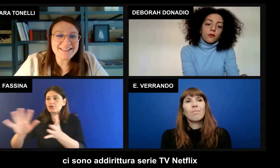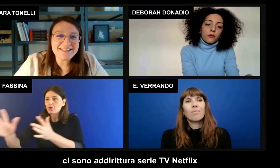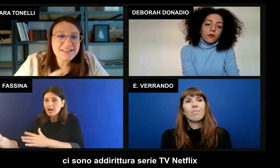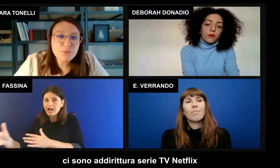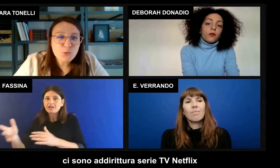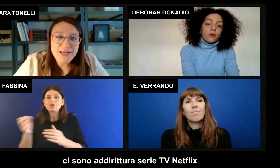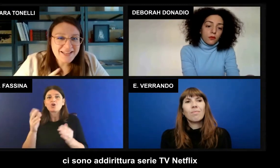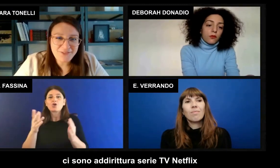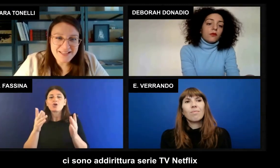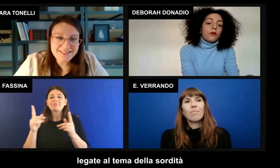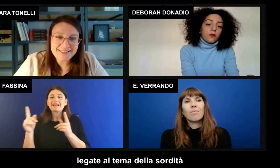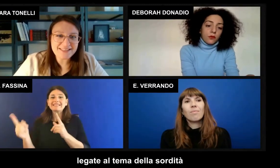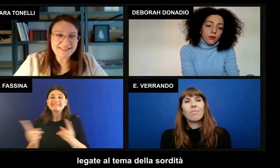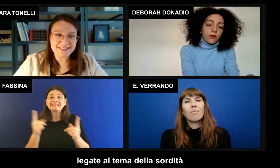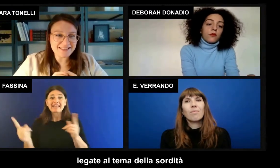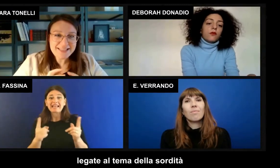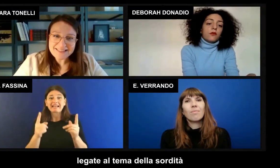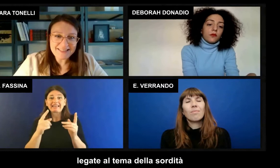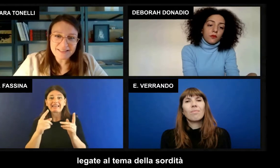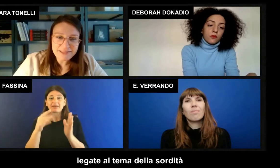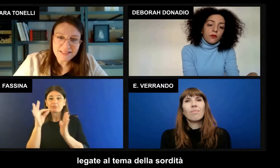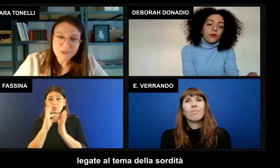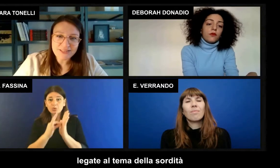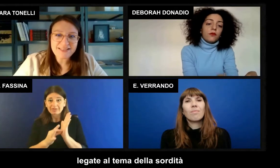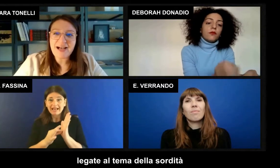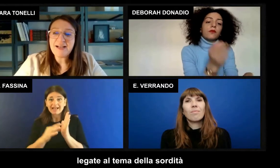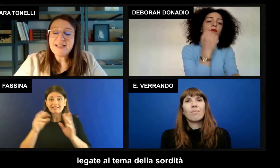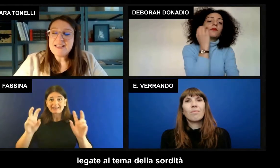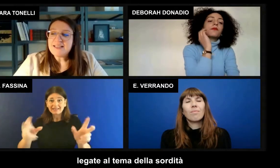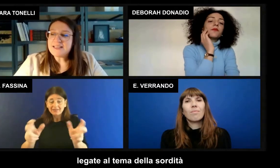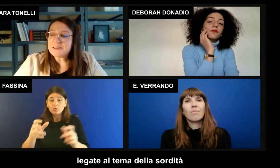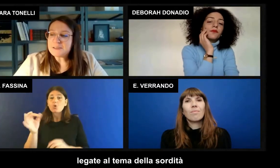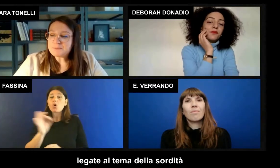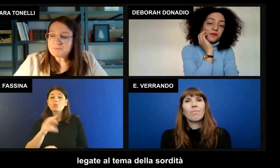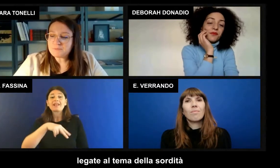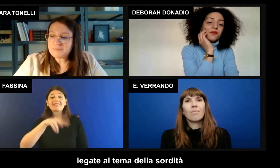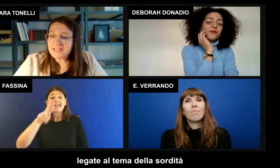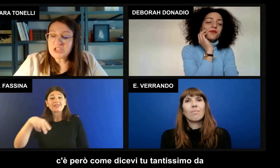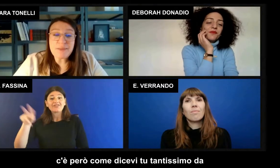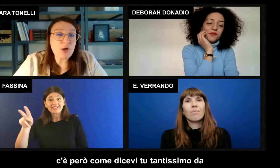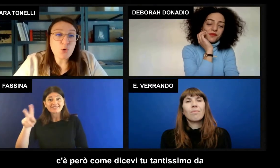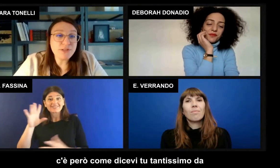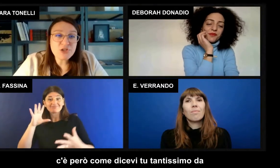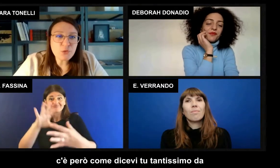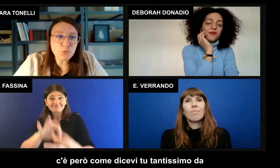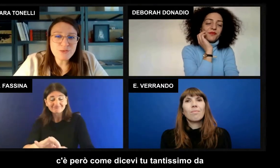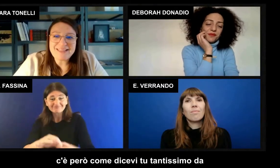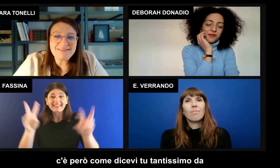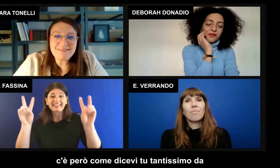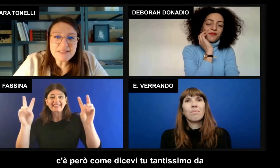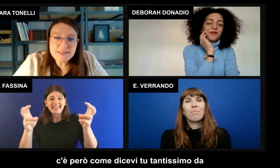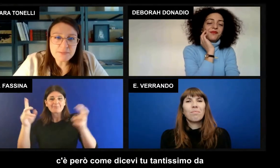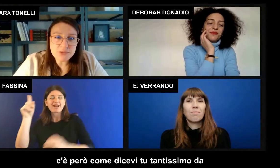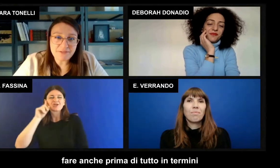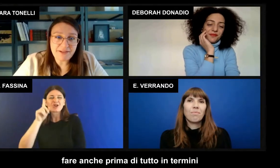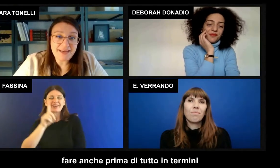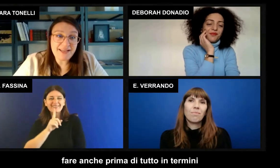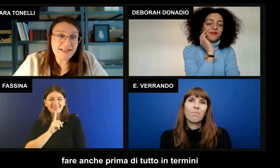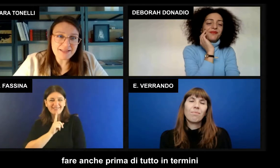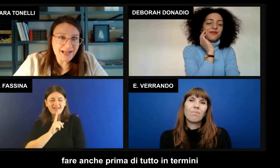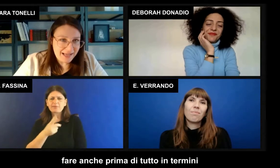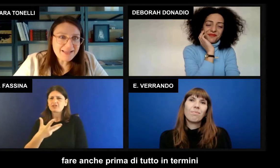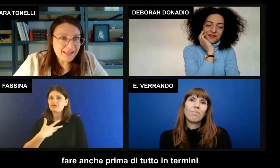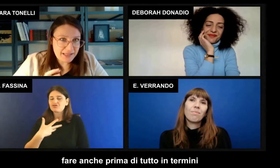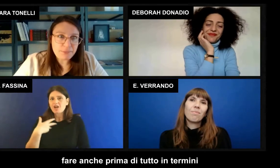TV, Netflix, legate al tema della sordità. C'è però, come dicevi tu, tantissimo da